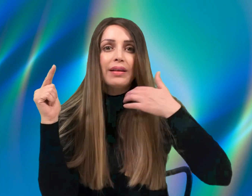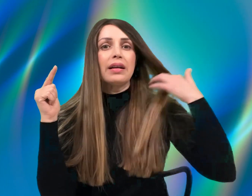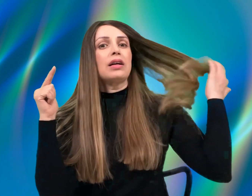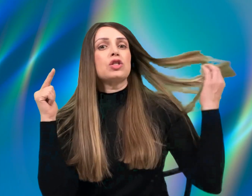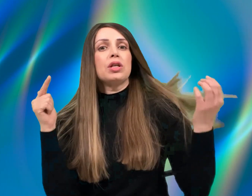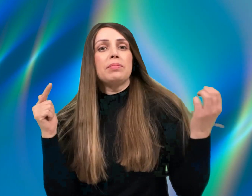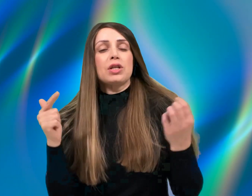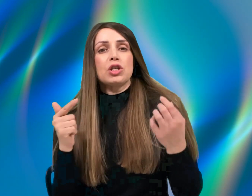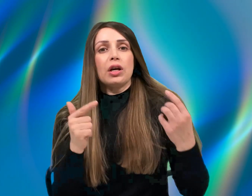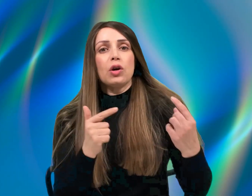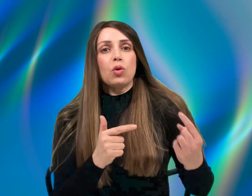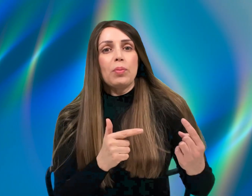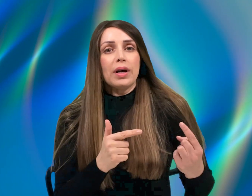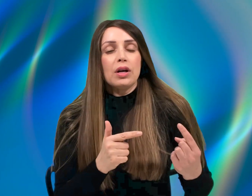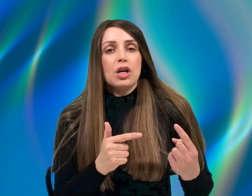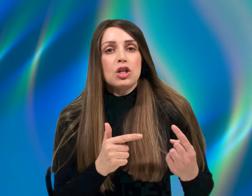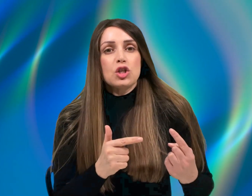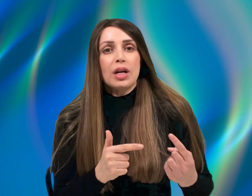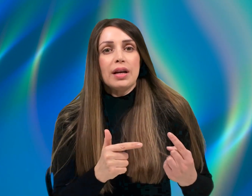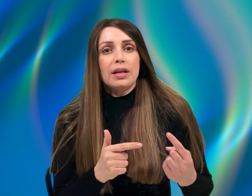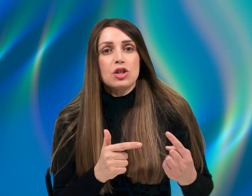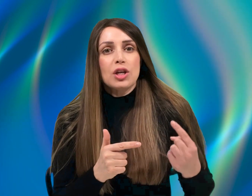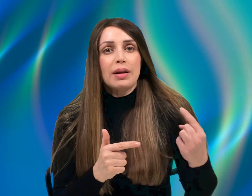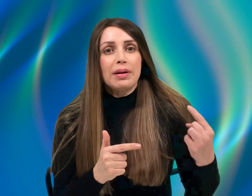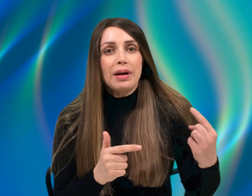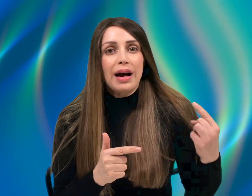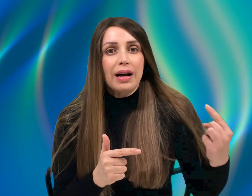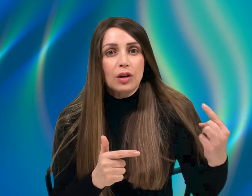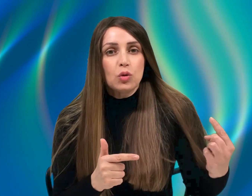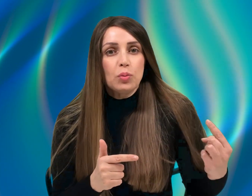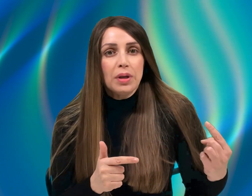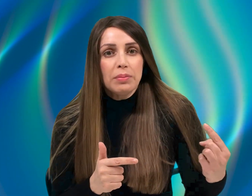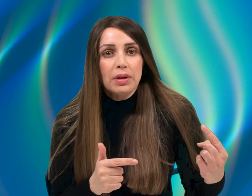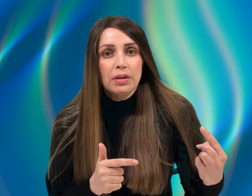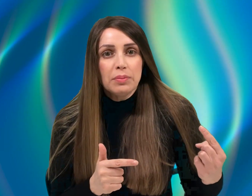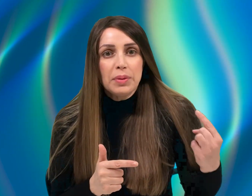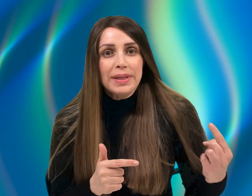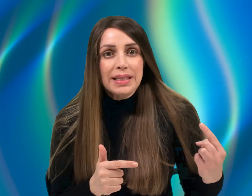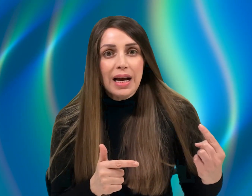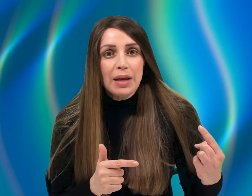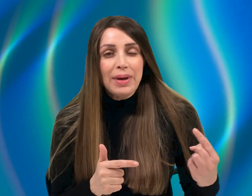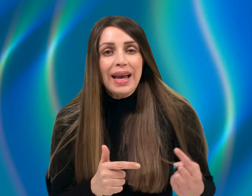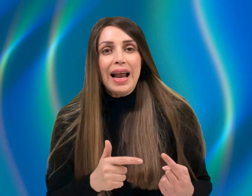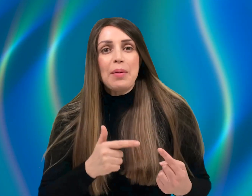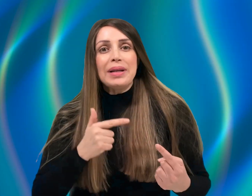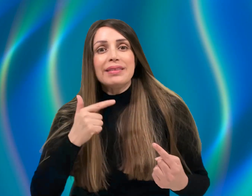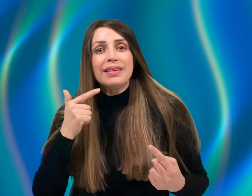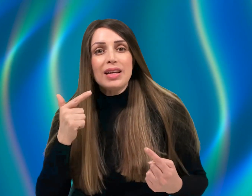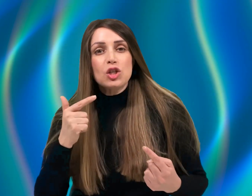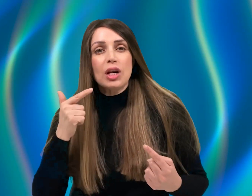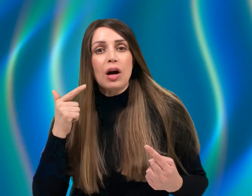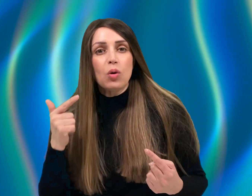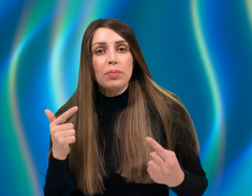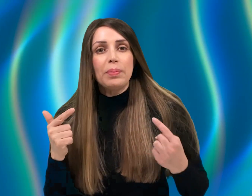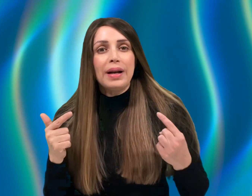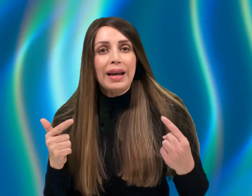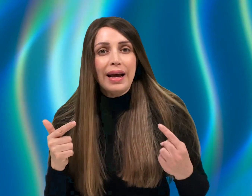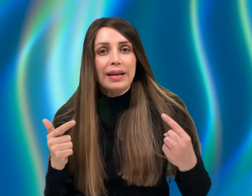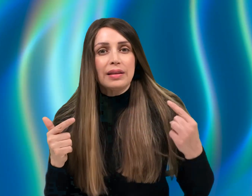הנחשים, מה שהיגיון אומר של החרטומים במצרים, אלא המטה של הארון בלה את